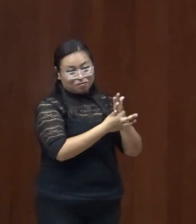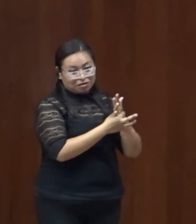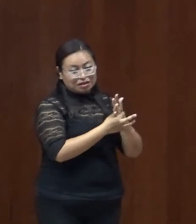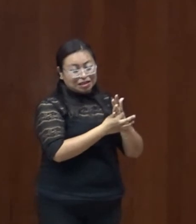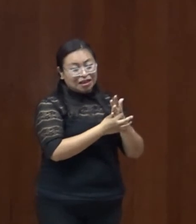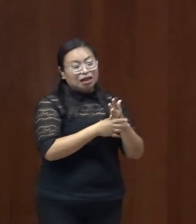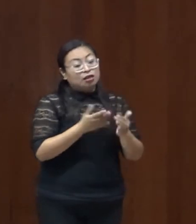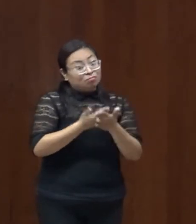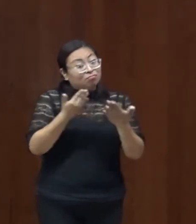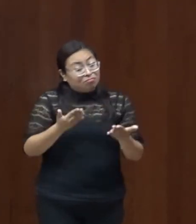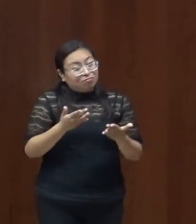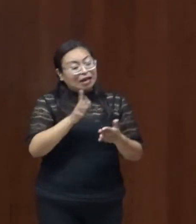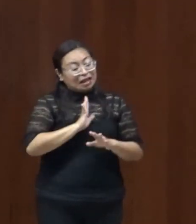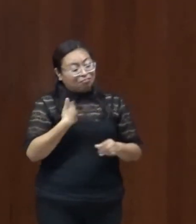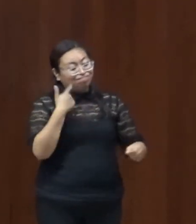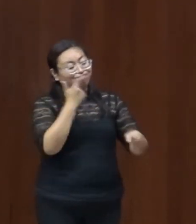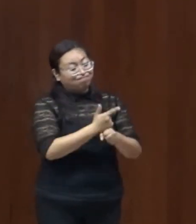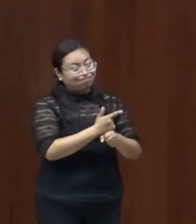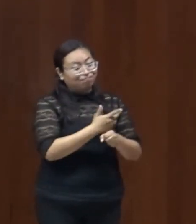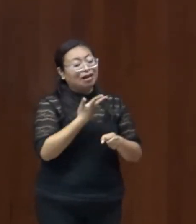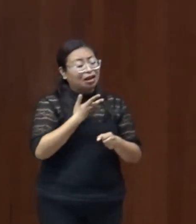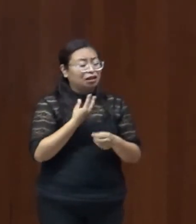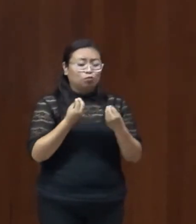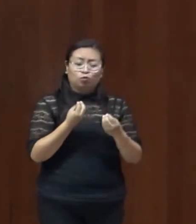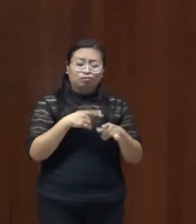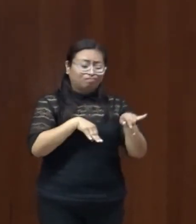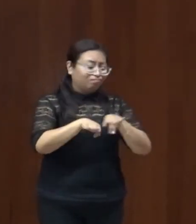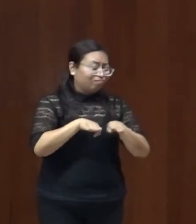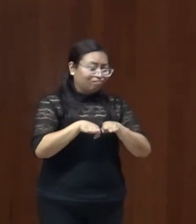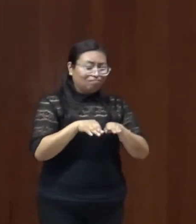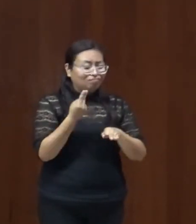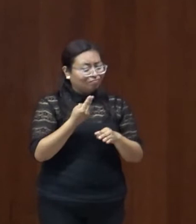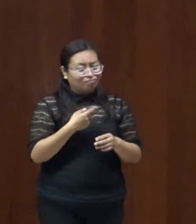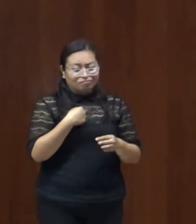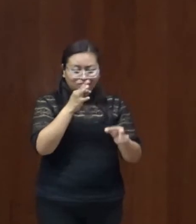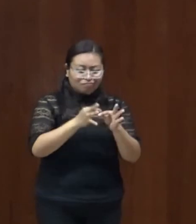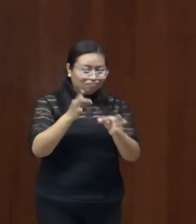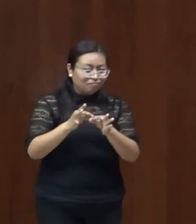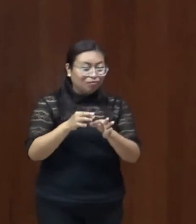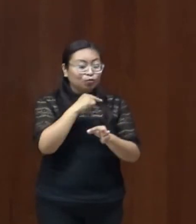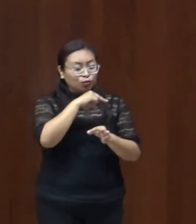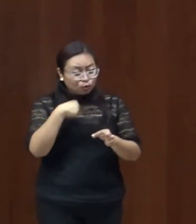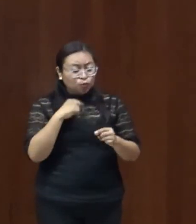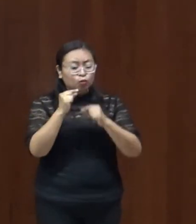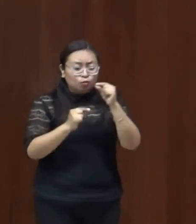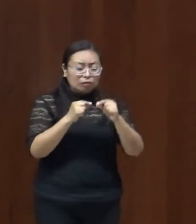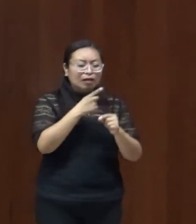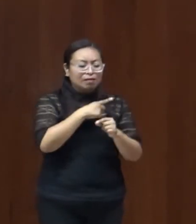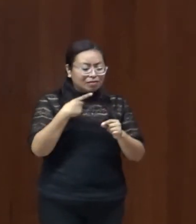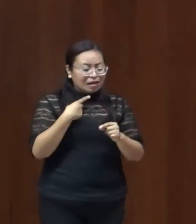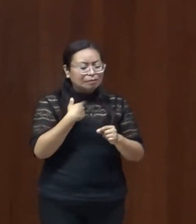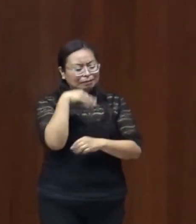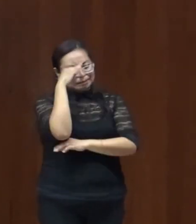trabajo que cumplir y en ese sentido aplaudimos esta iniciativa que